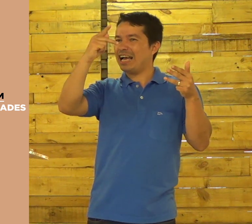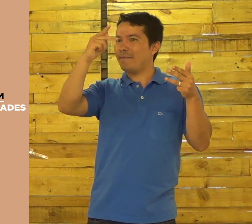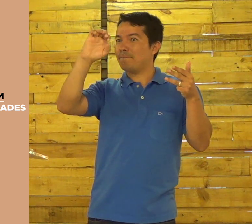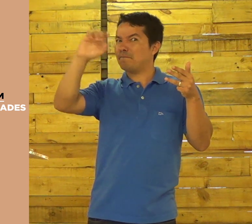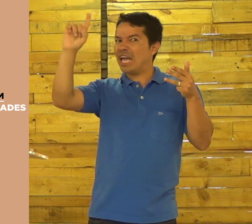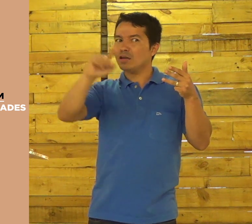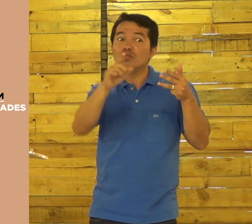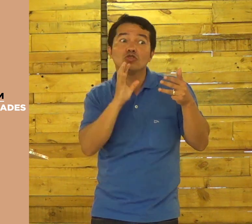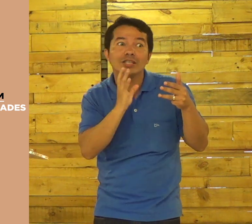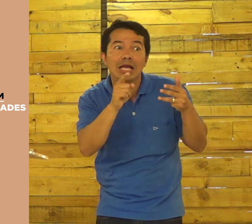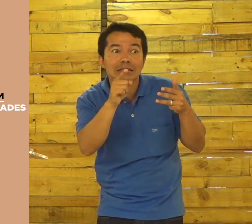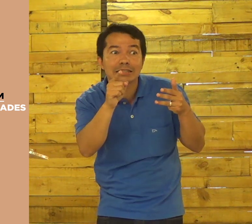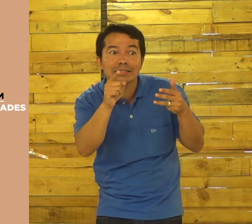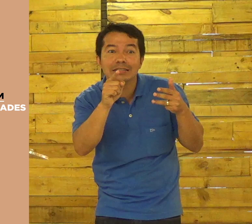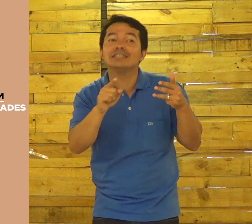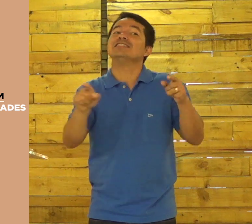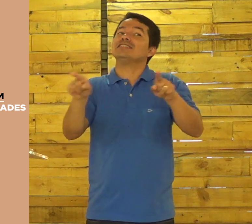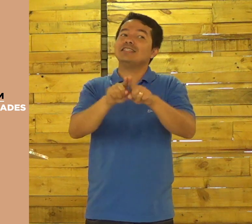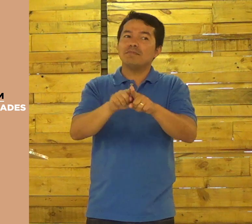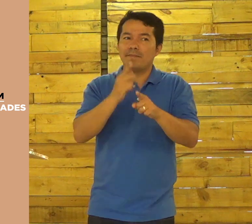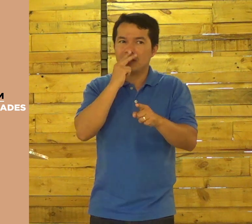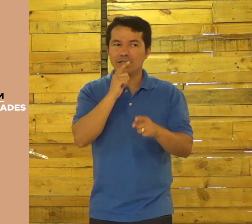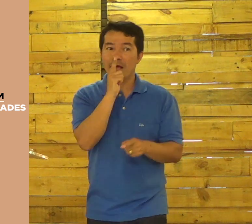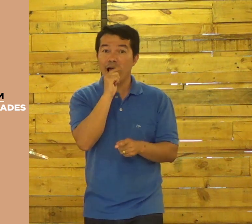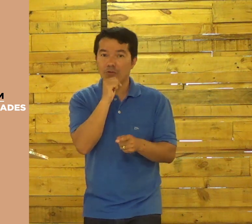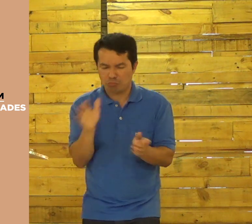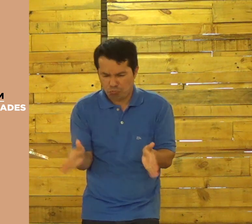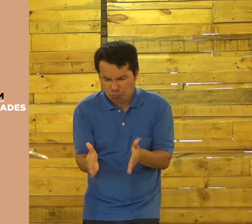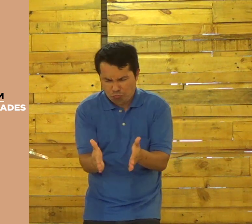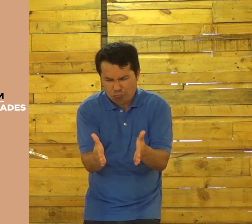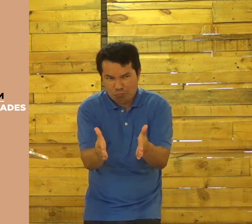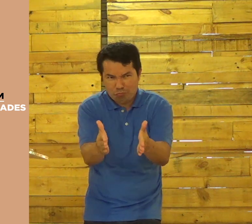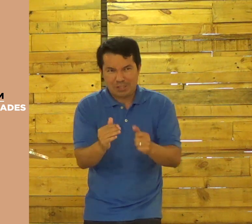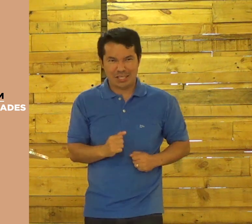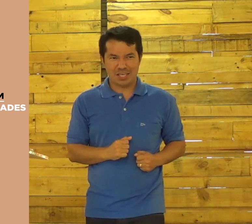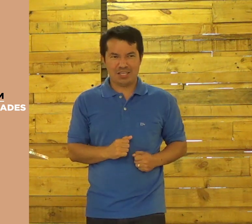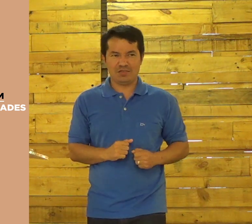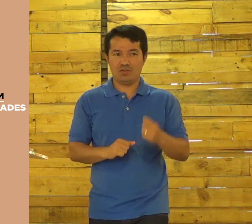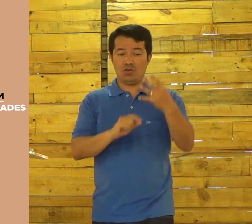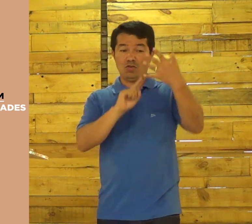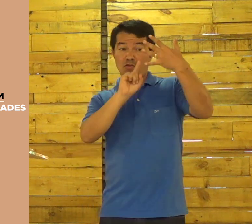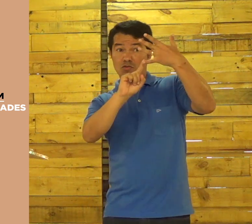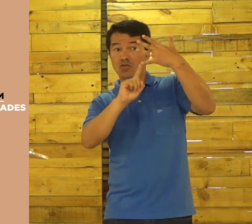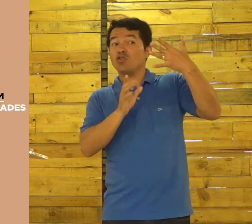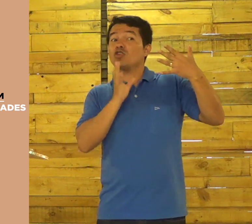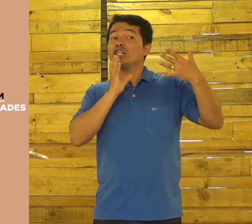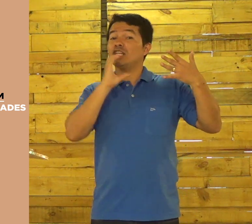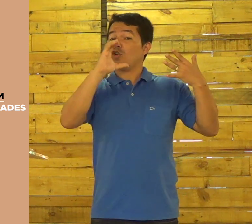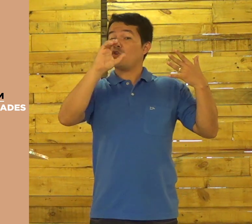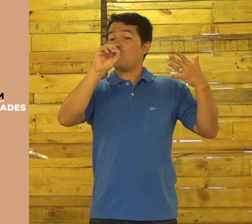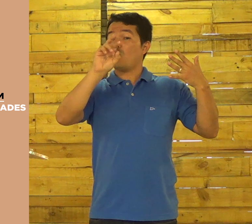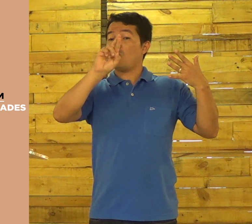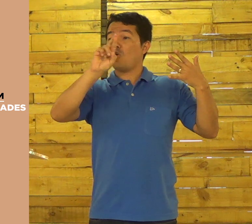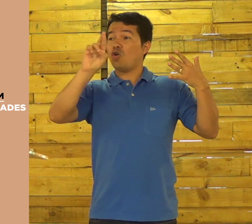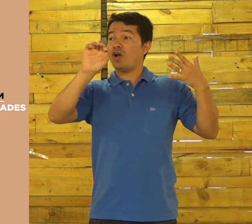O Garapé também é outro. Você conhece o Garapé? É um lugarzinho, tem alguma coisa, um canal de liga e